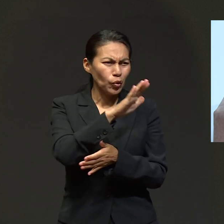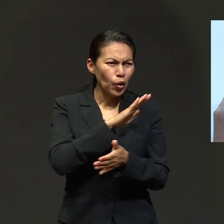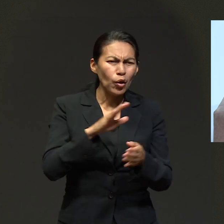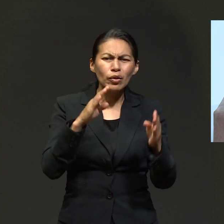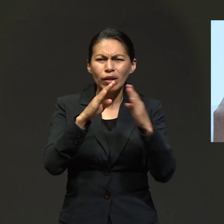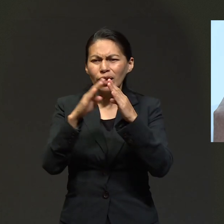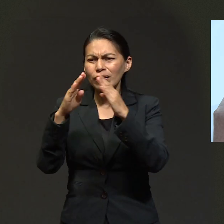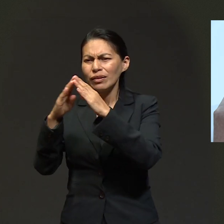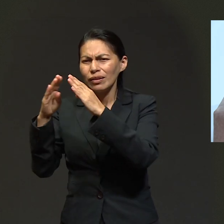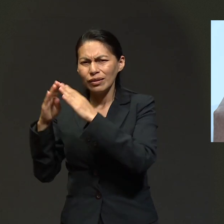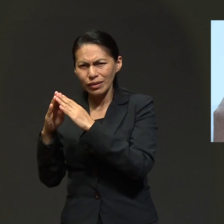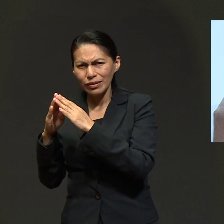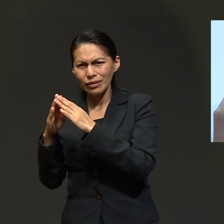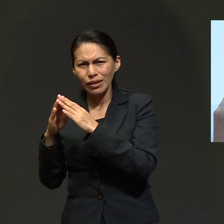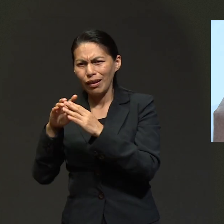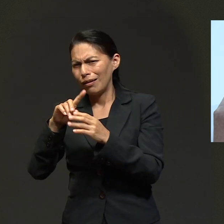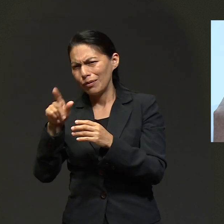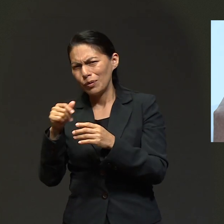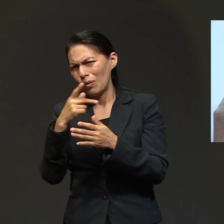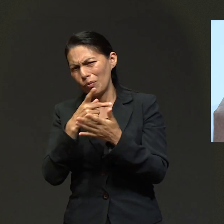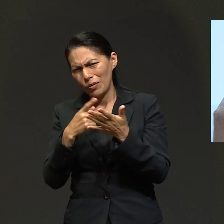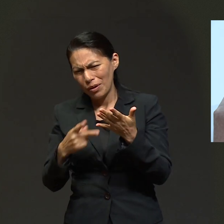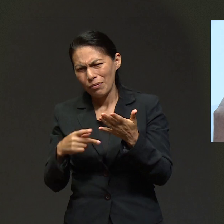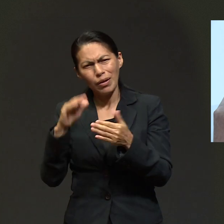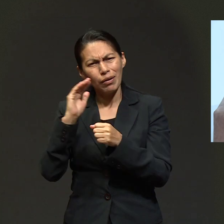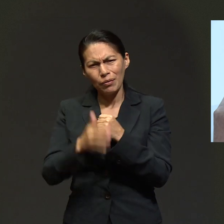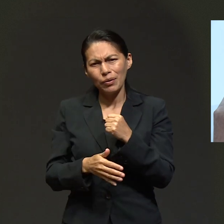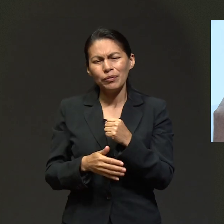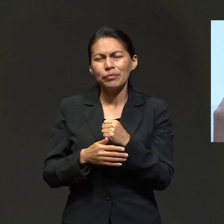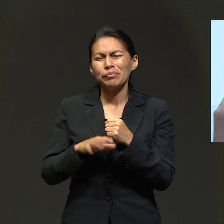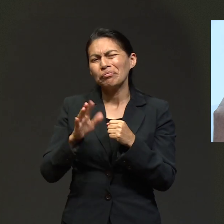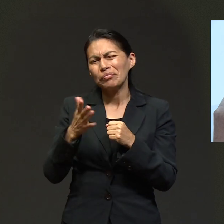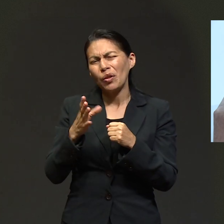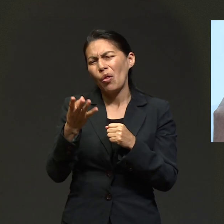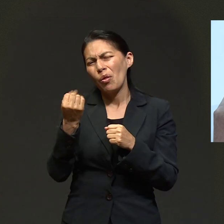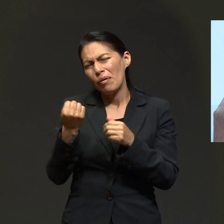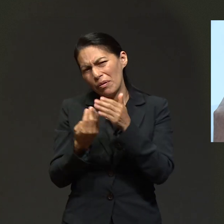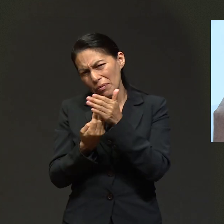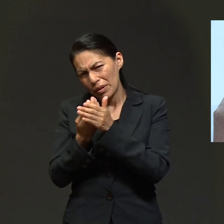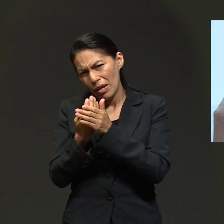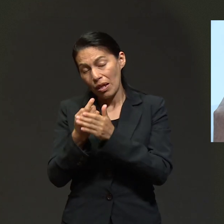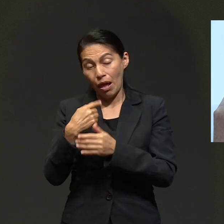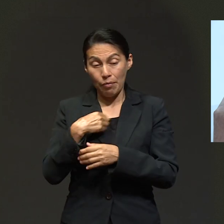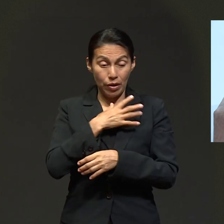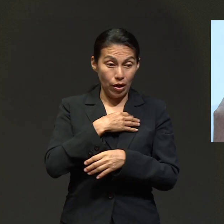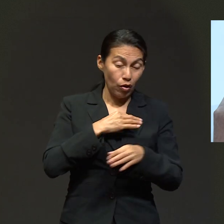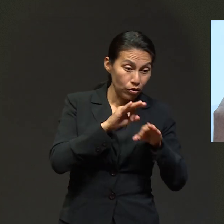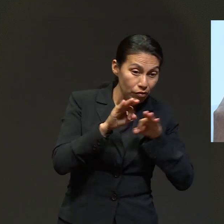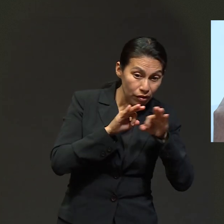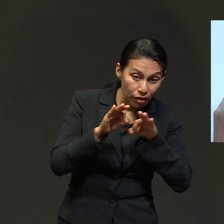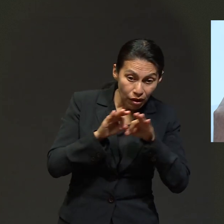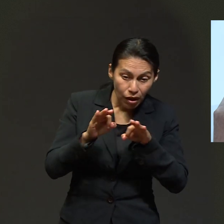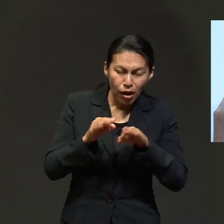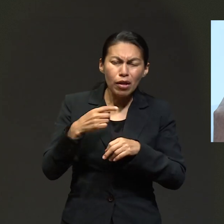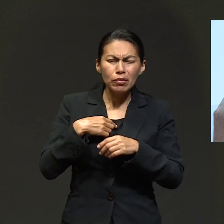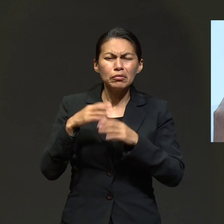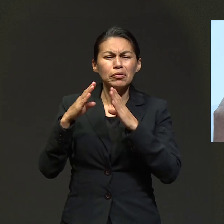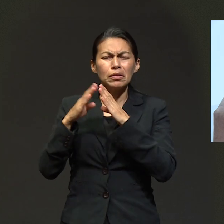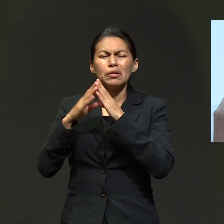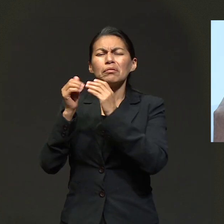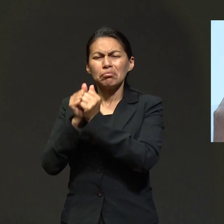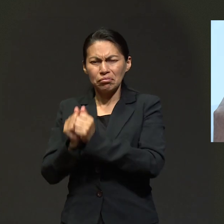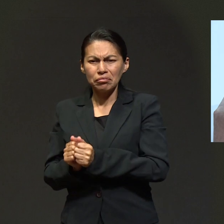mañana, todos llegamos a casa, ¿no?, después de la vigilia, y eran como las nueve de la mañana, mi hijo se fue a trabajar,